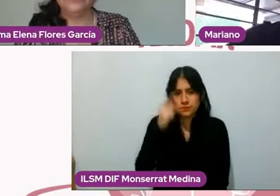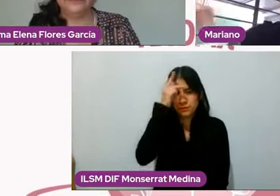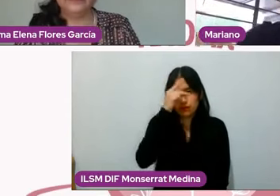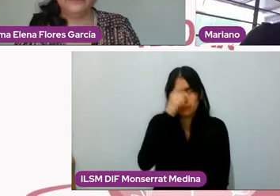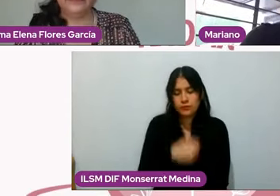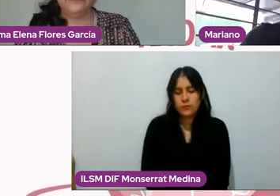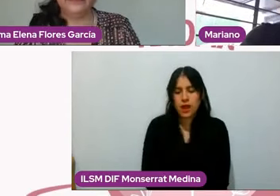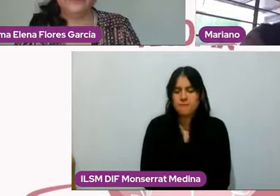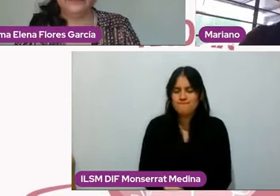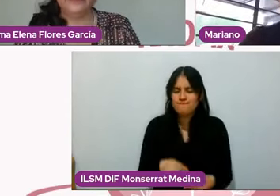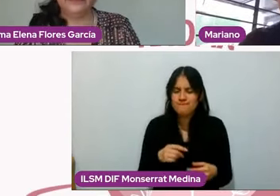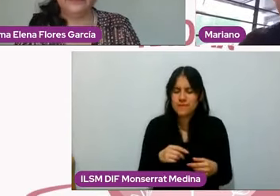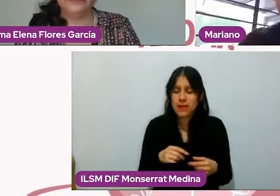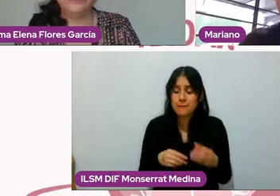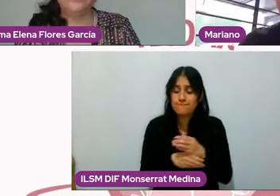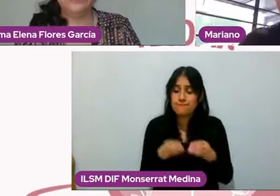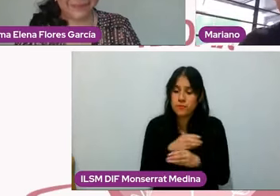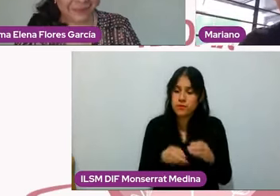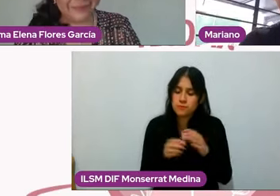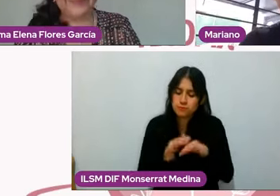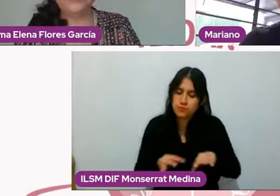es la empatía,